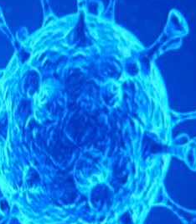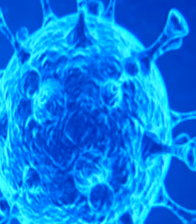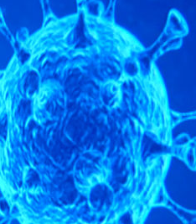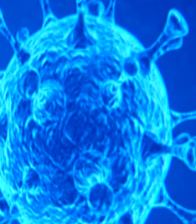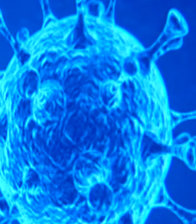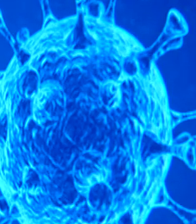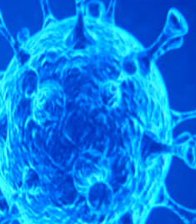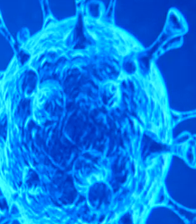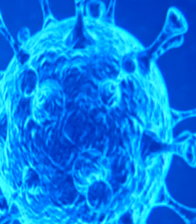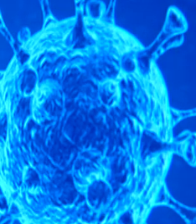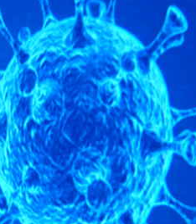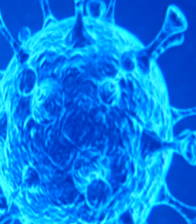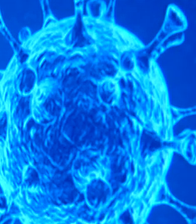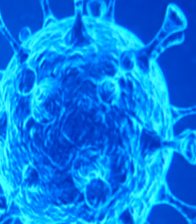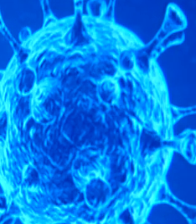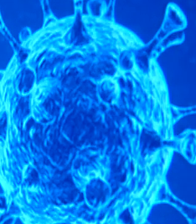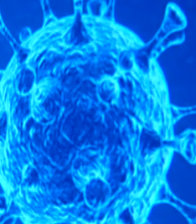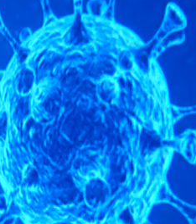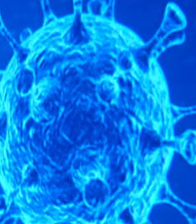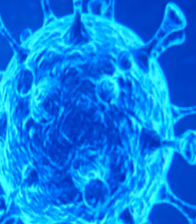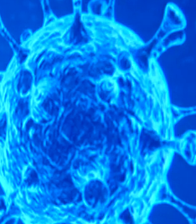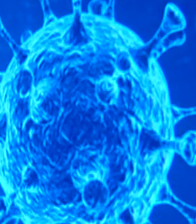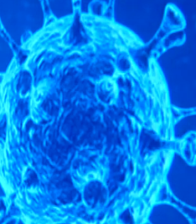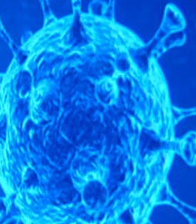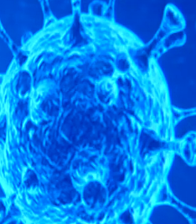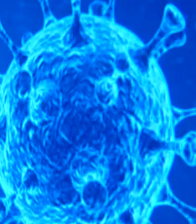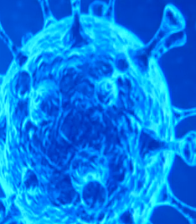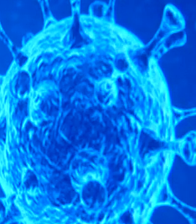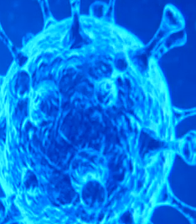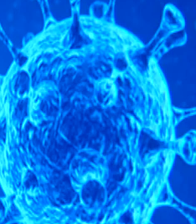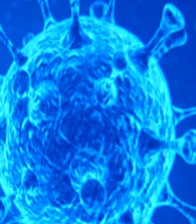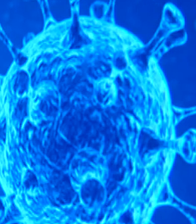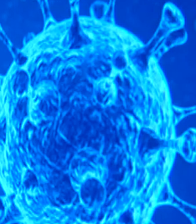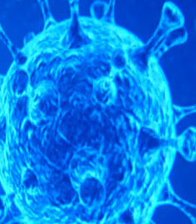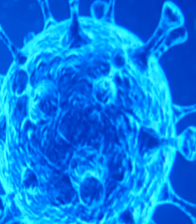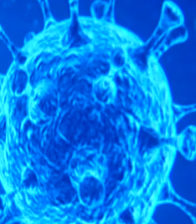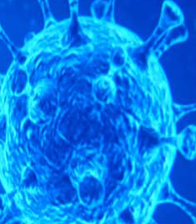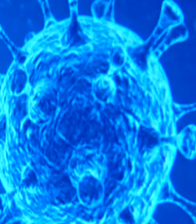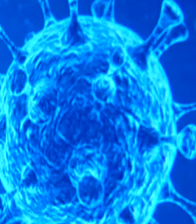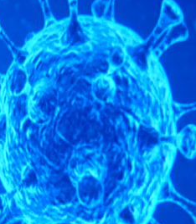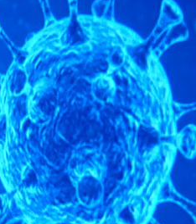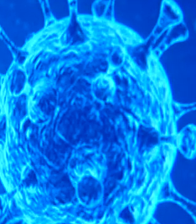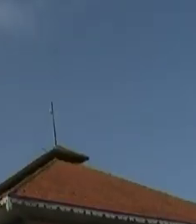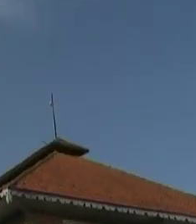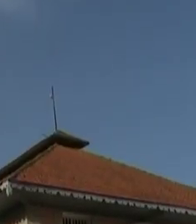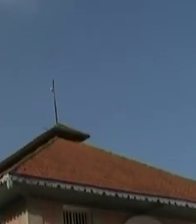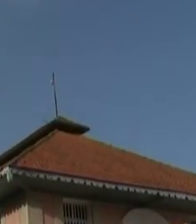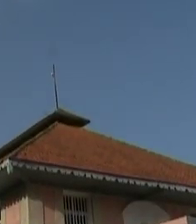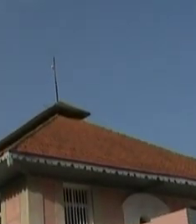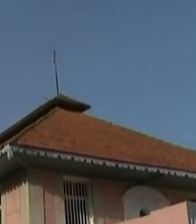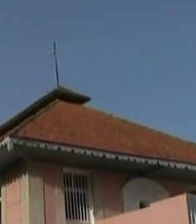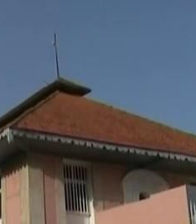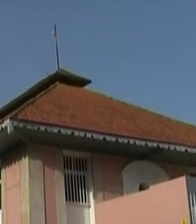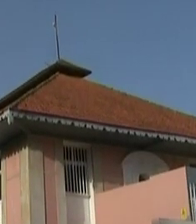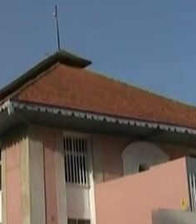Vista e Sal são os conselhos com maiores taxas de novas infecções. Há 93 recuperados. Cabo